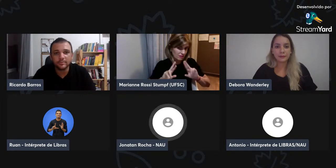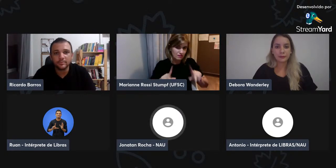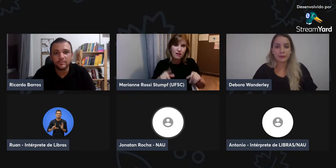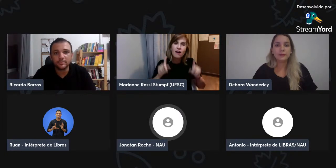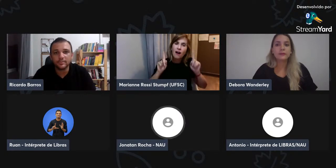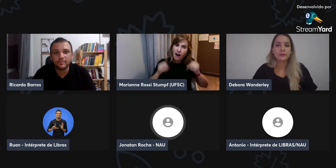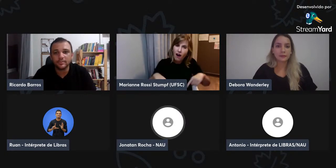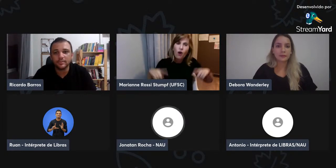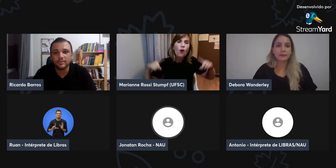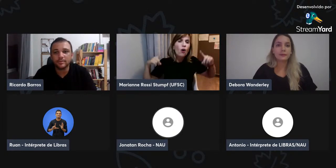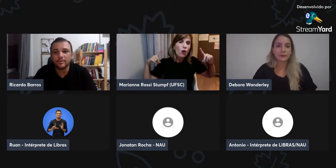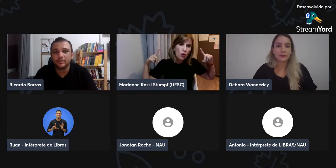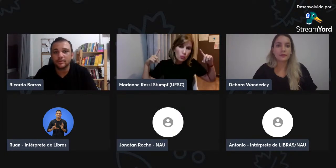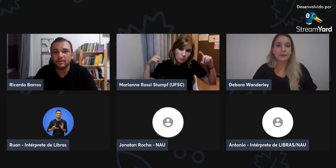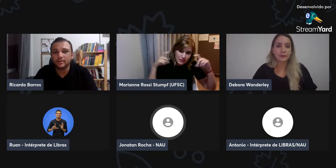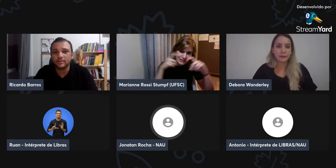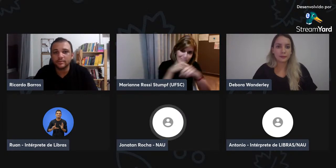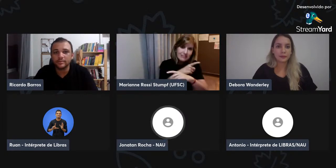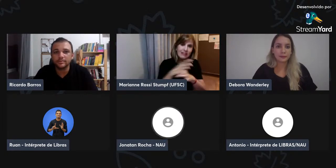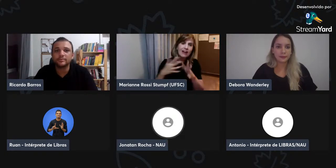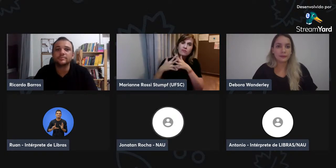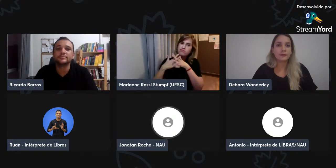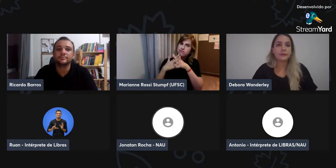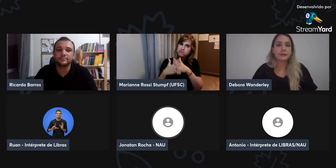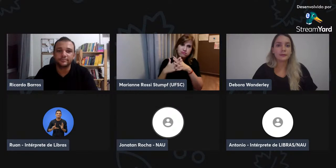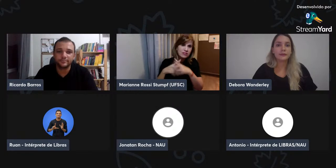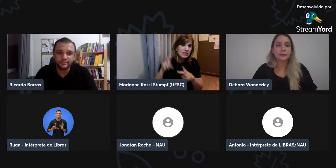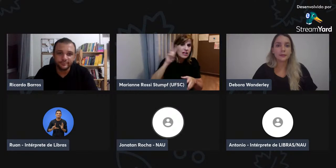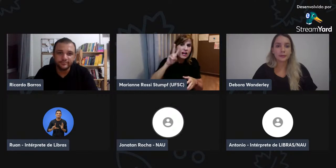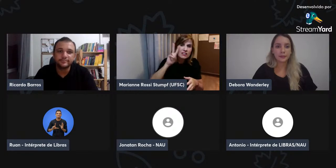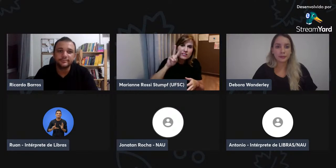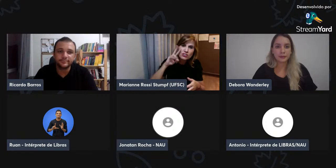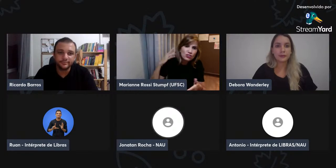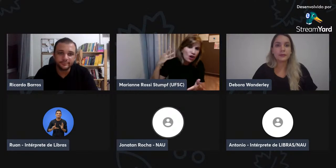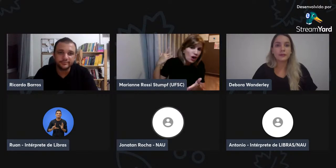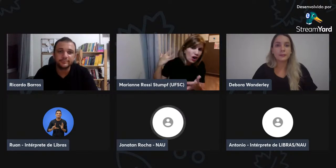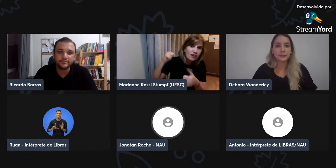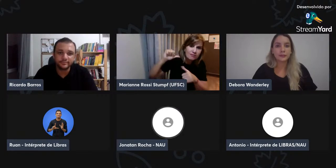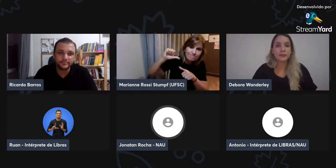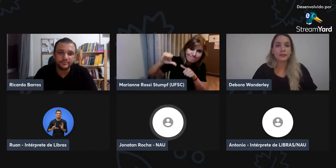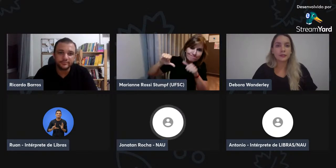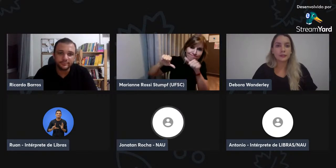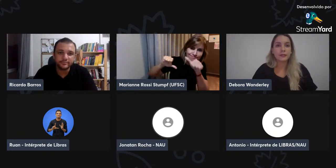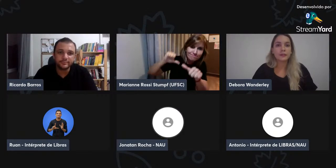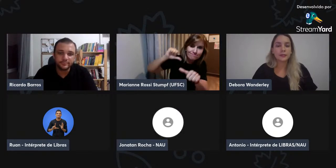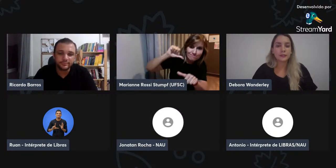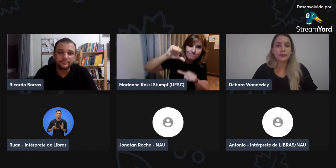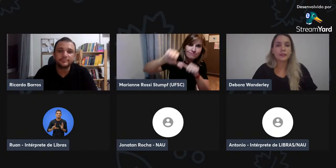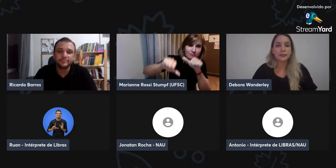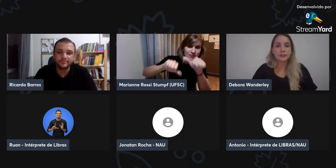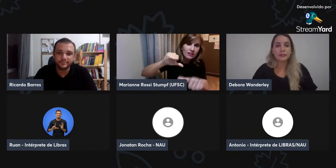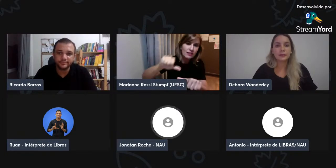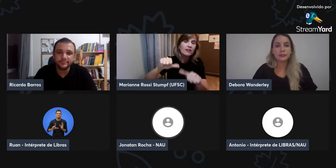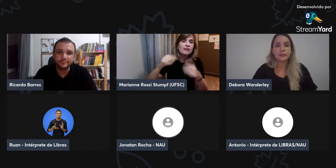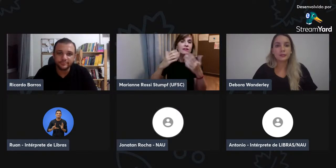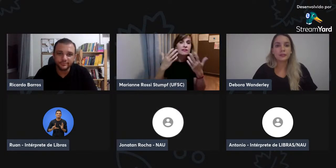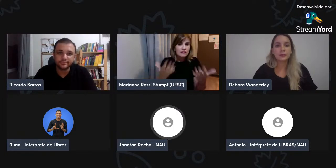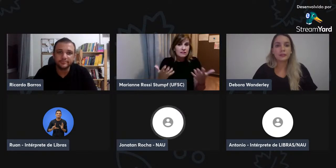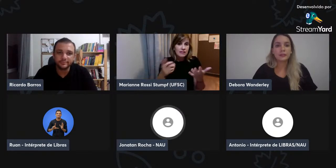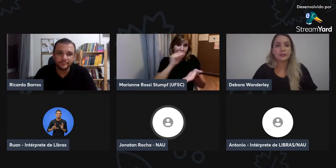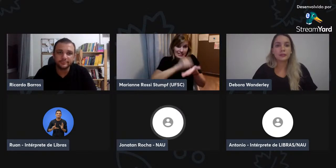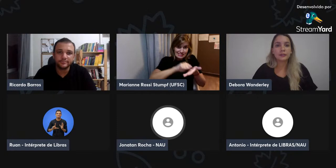então, a facilidade de surgir o sistema de escrita, então, tem a dificuldade, então,